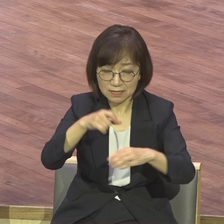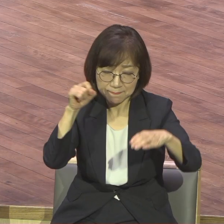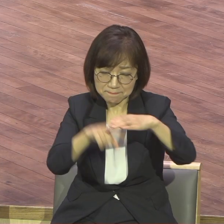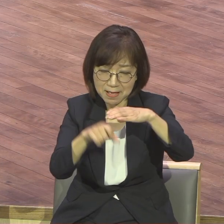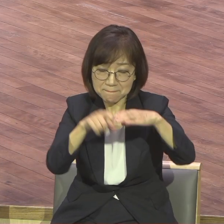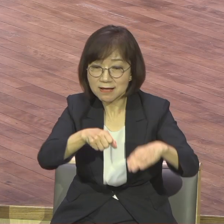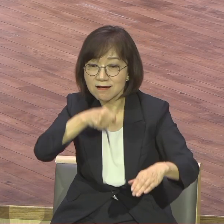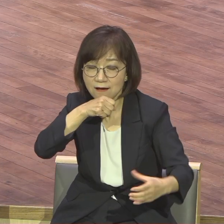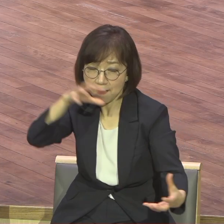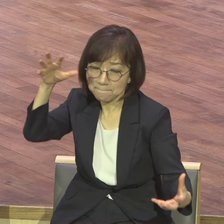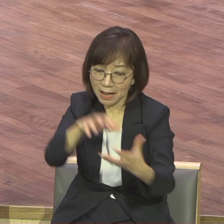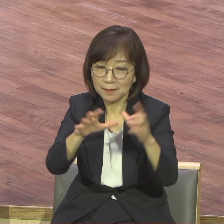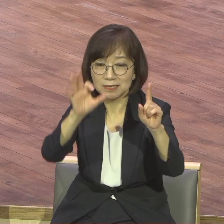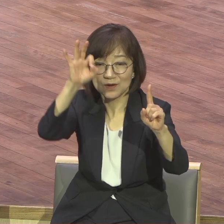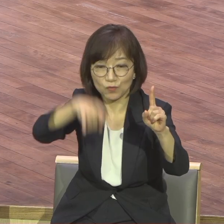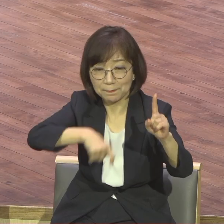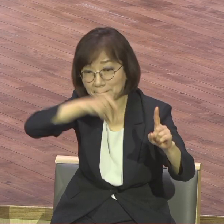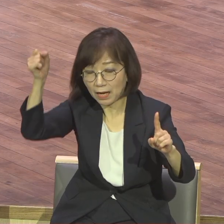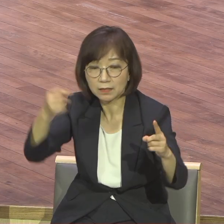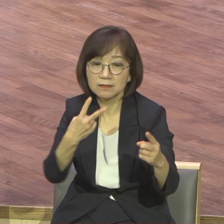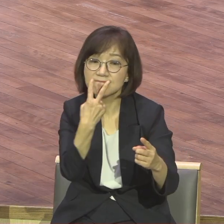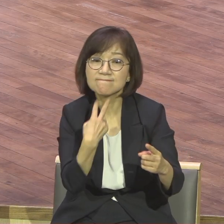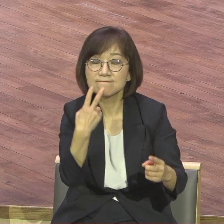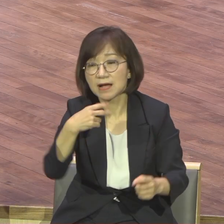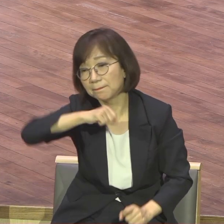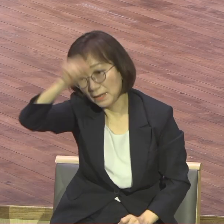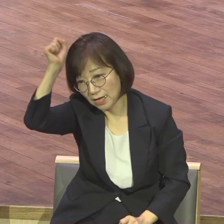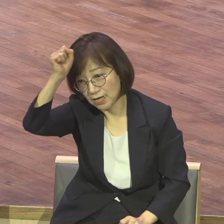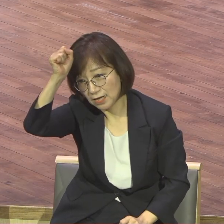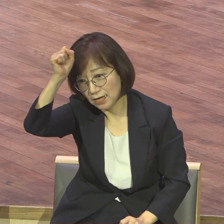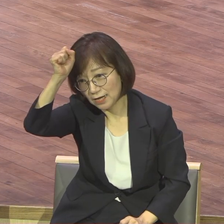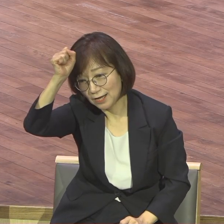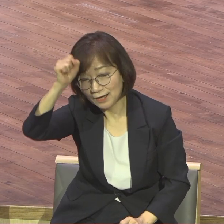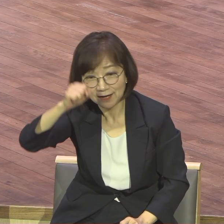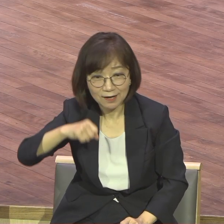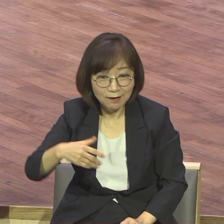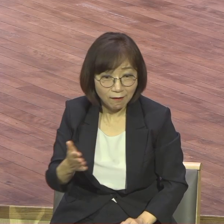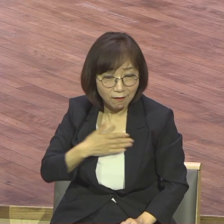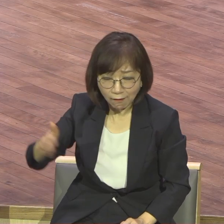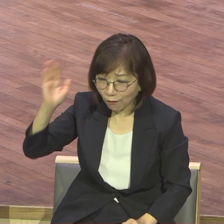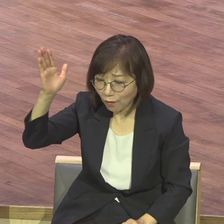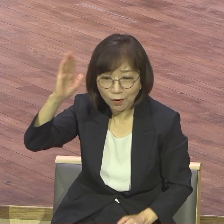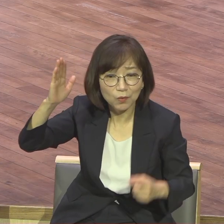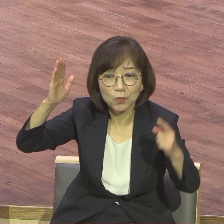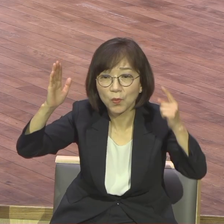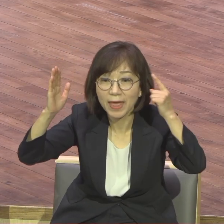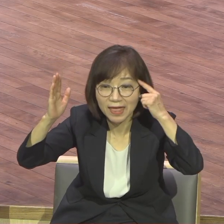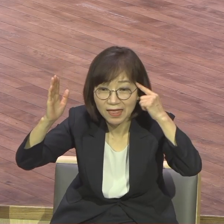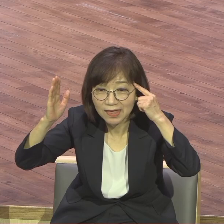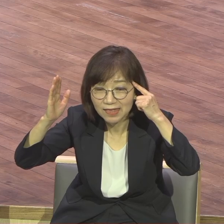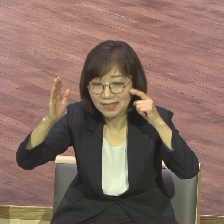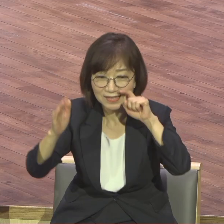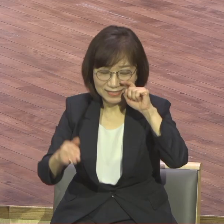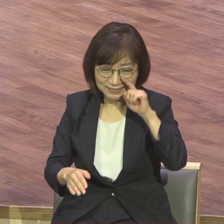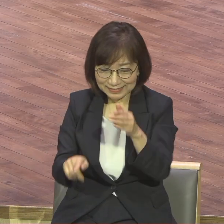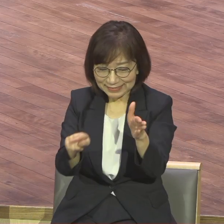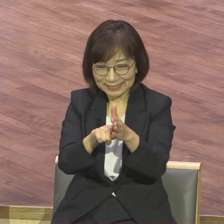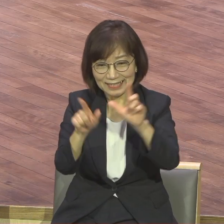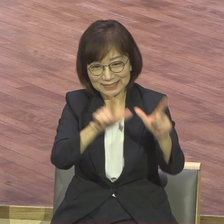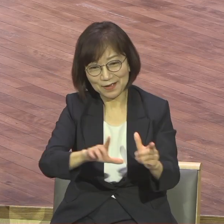제가 왜 말씀드리니까 신앙생활을 하면서 우리의 모습이 이래야 된다는